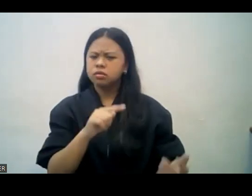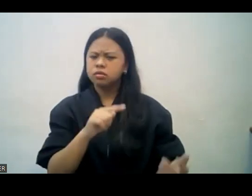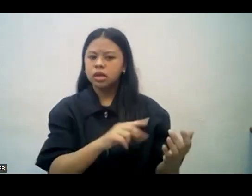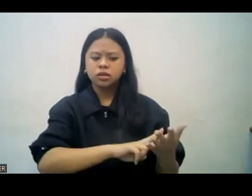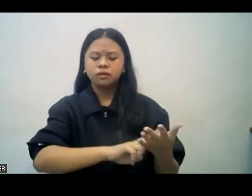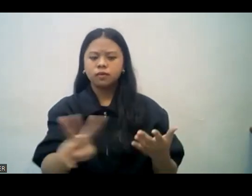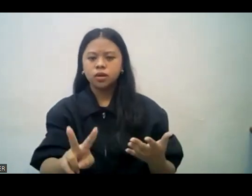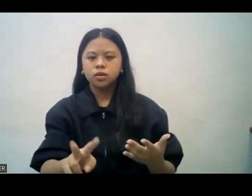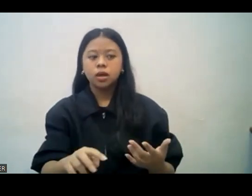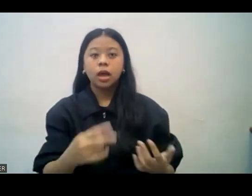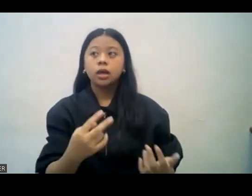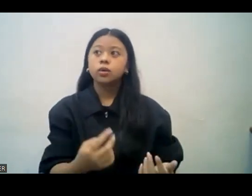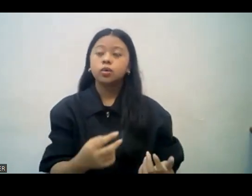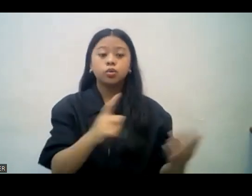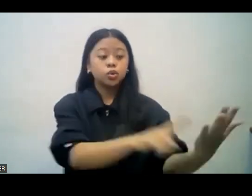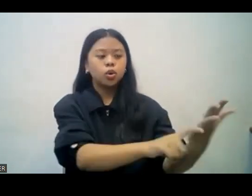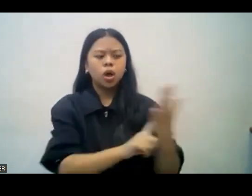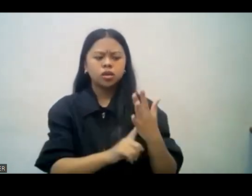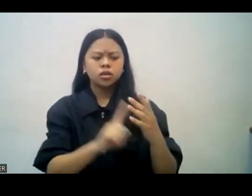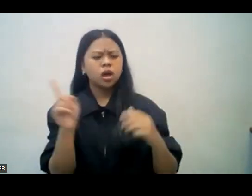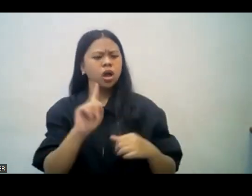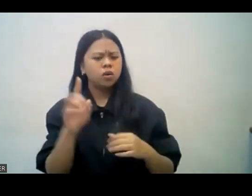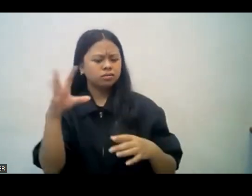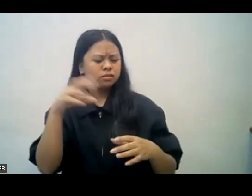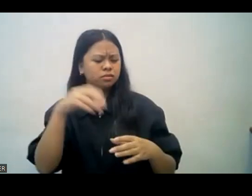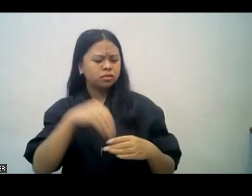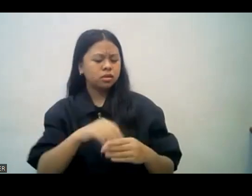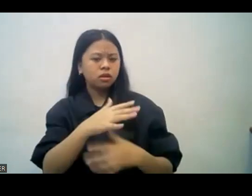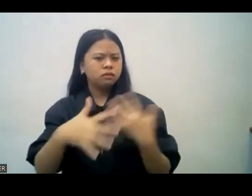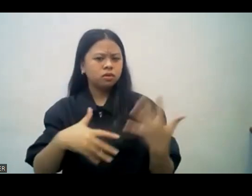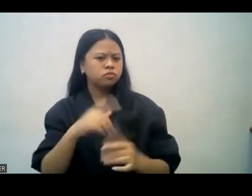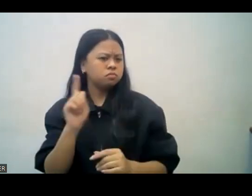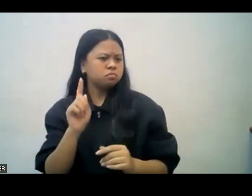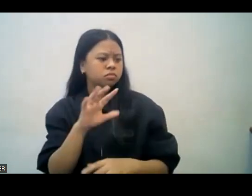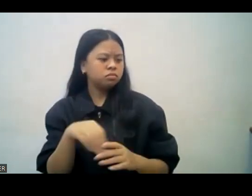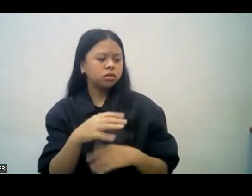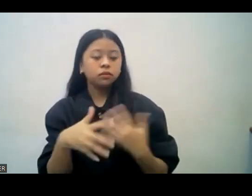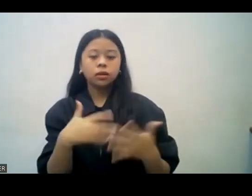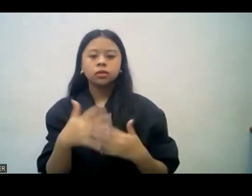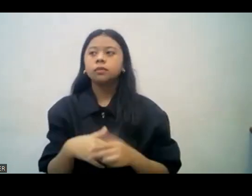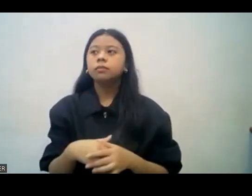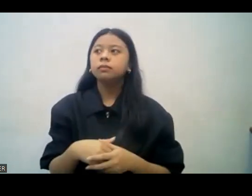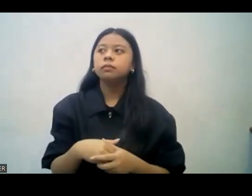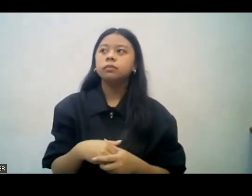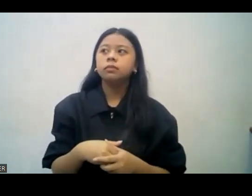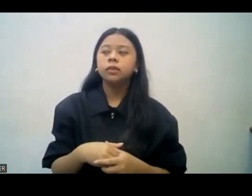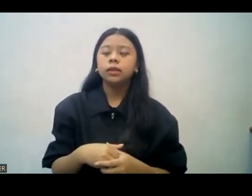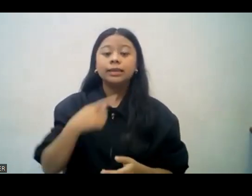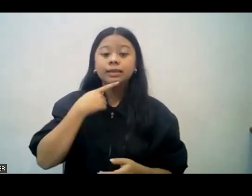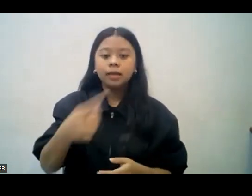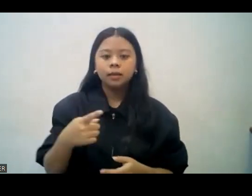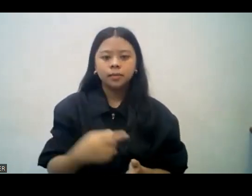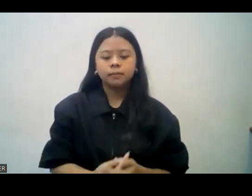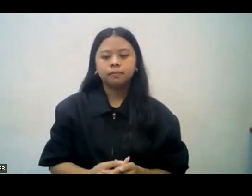ipinapakita sa atin kung ano ba yung nandoon sa fellowship. So, if there is any consolation in Christ, Kaya nga sabi dito, kung